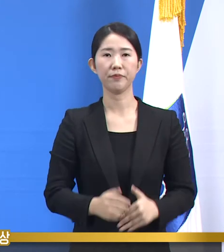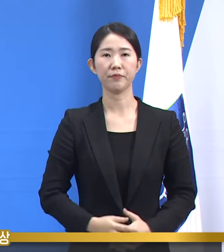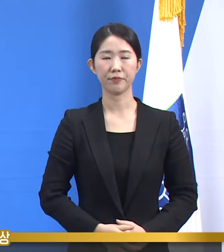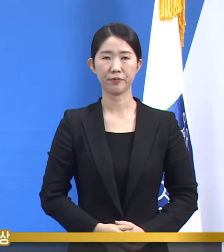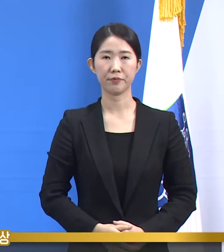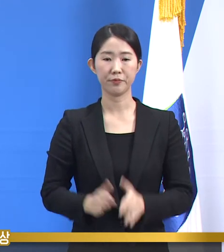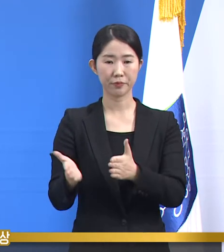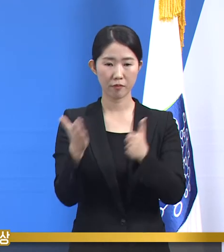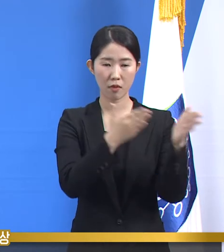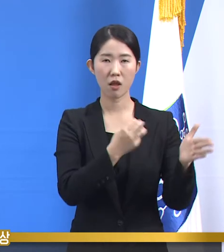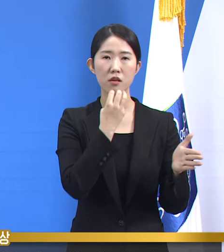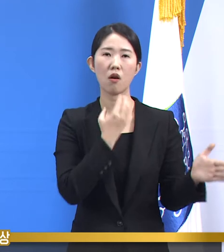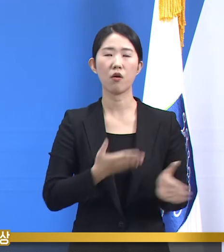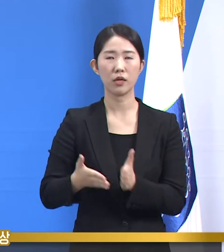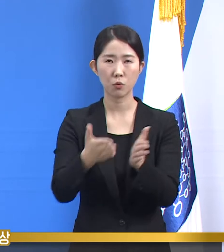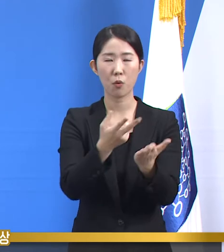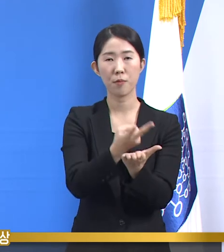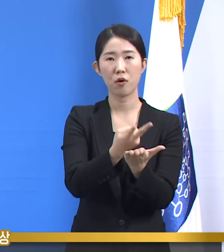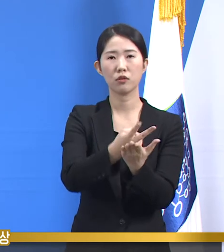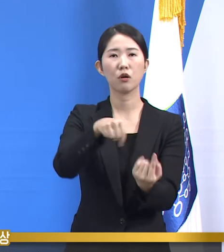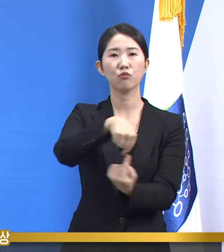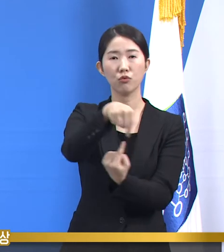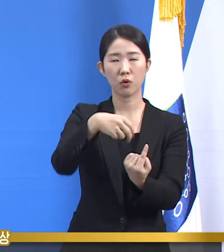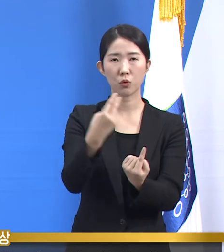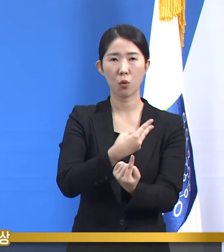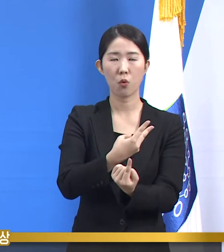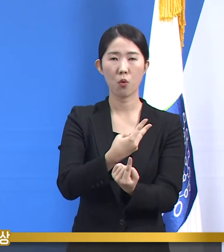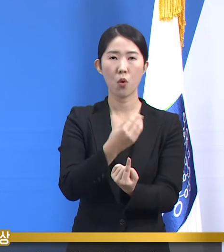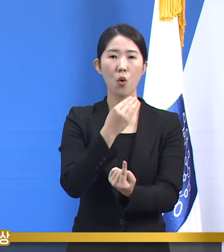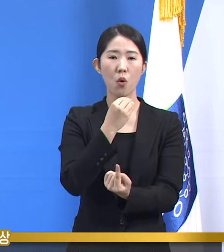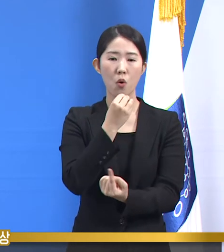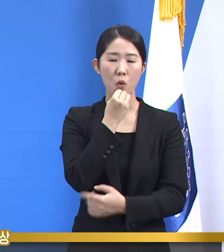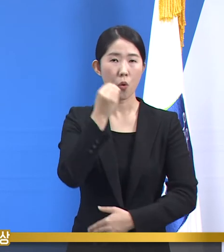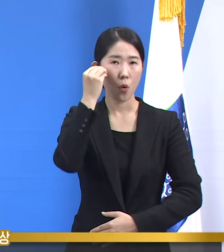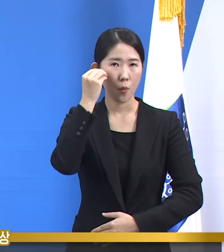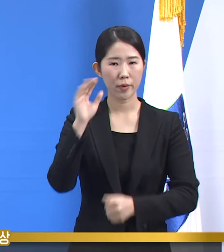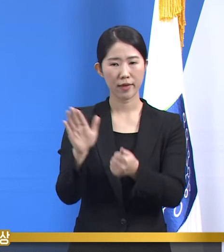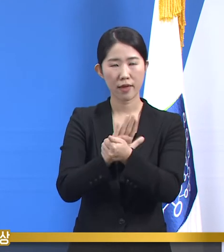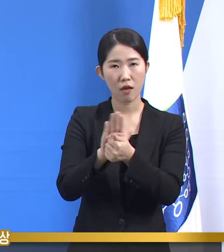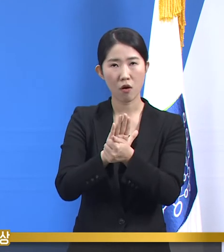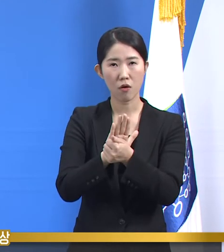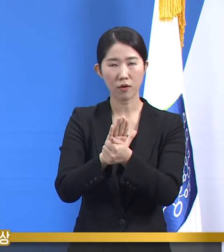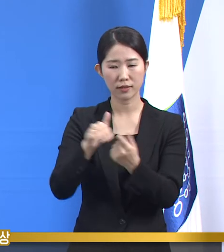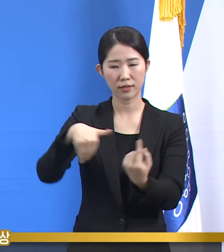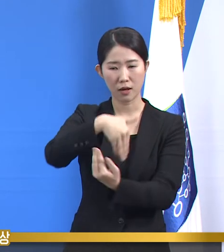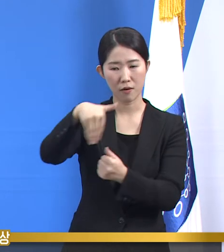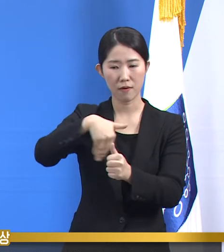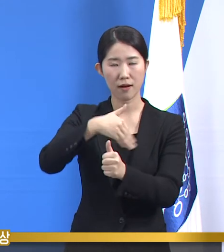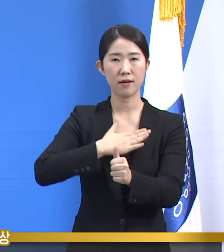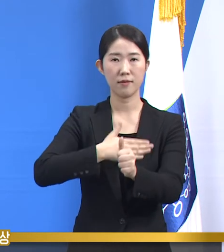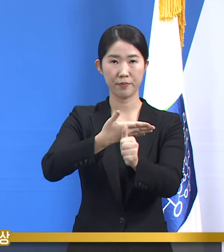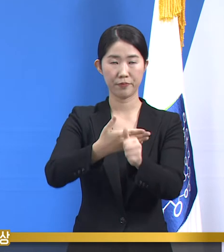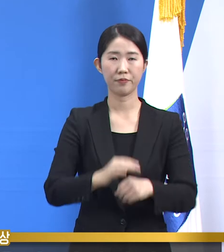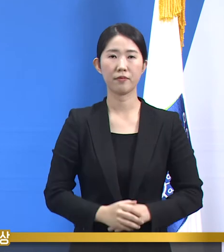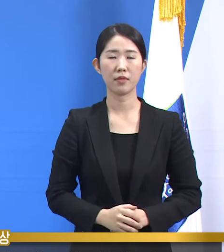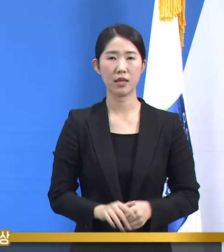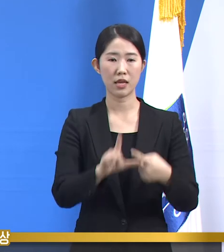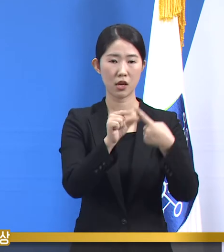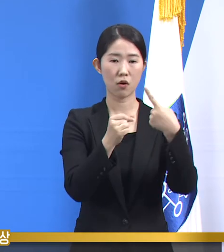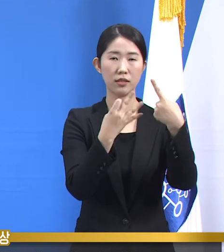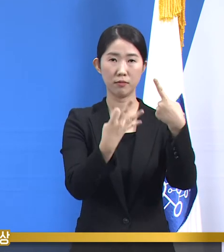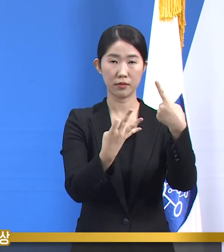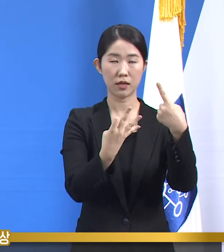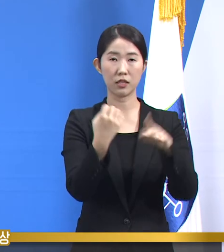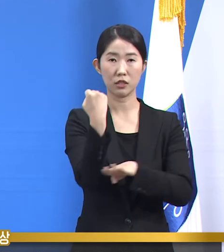다음은 경기도 병상 운영 및 홈케어 시스템 현황입니다. 1월 14일 0시 기준 일반과